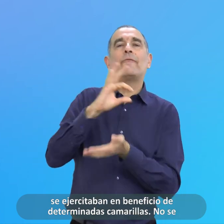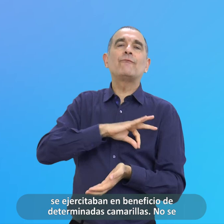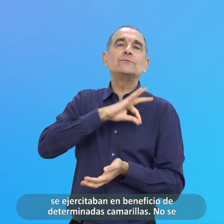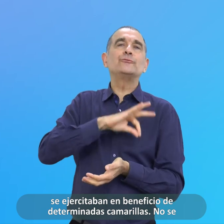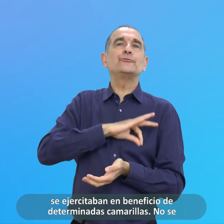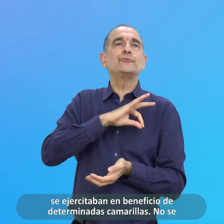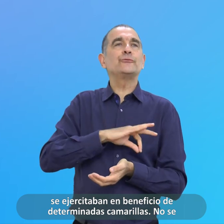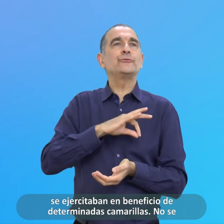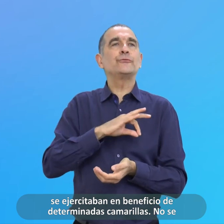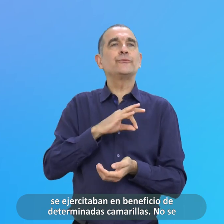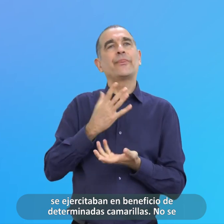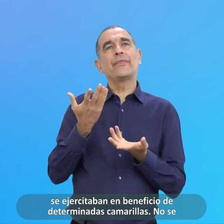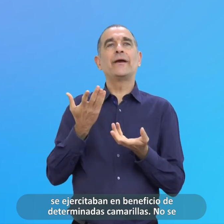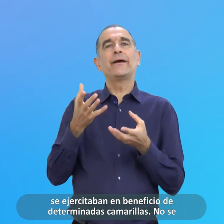Determinadas Camarillas